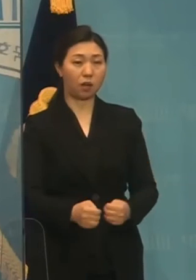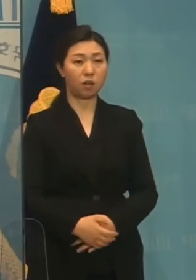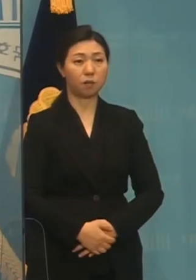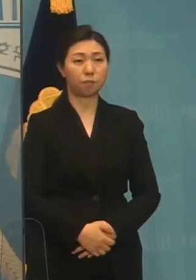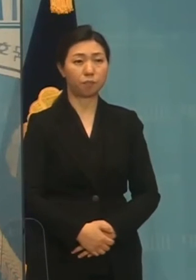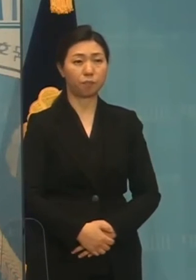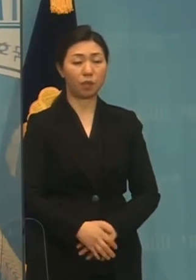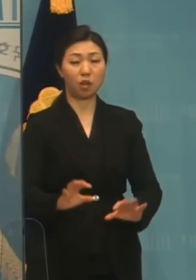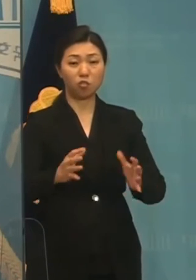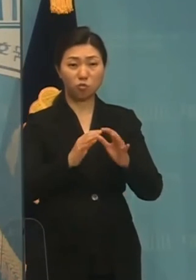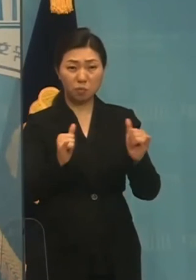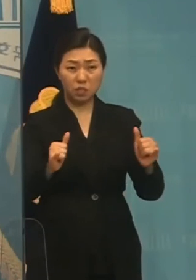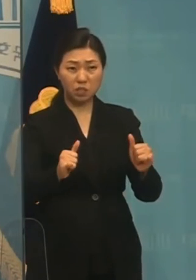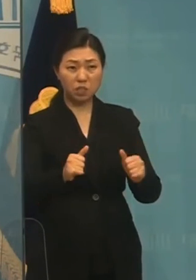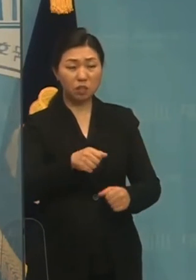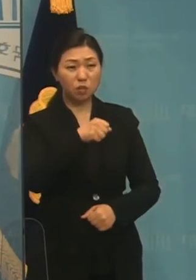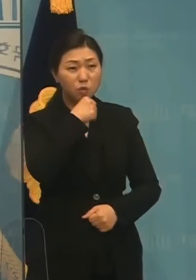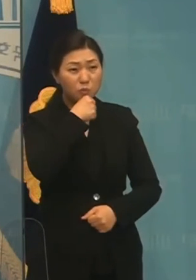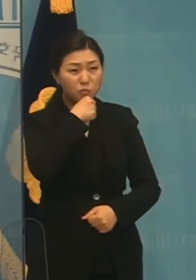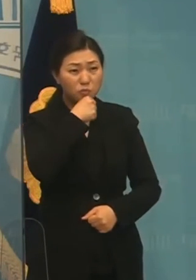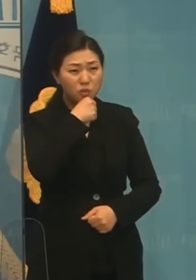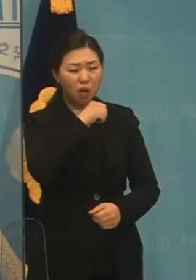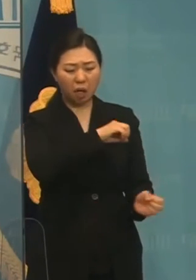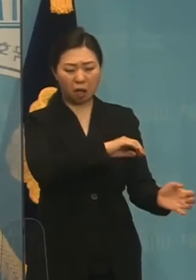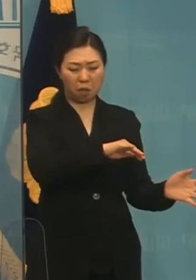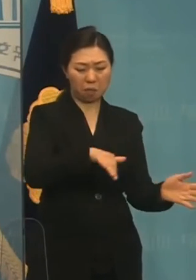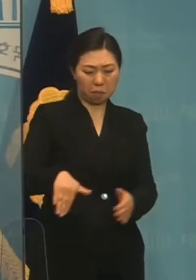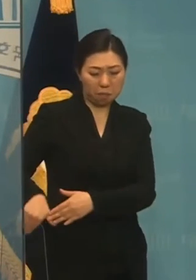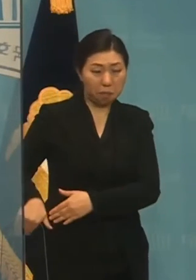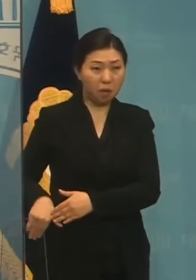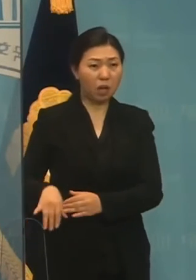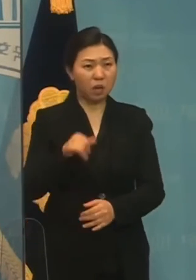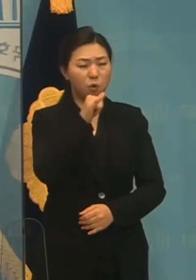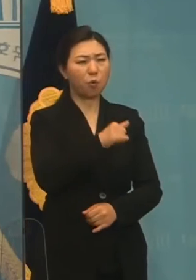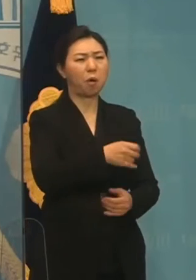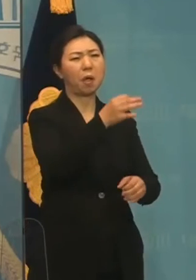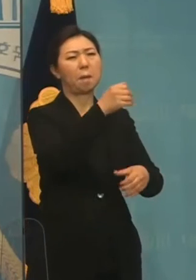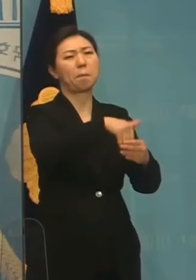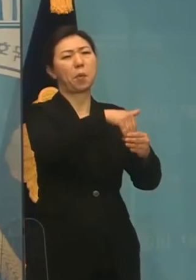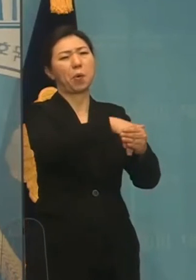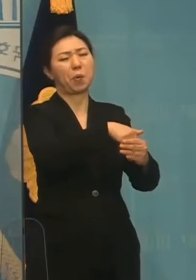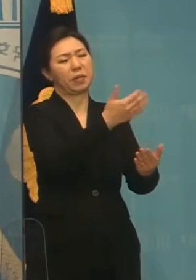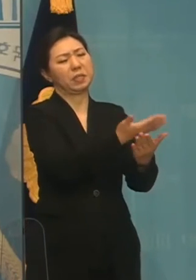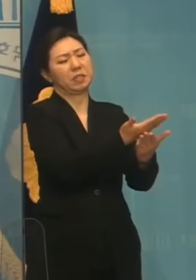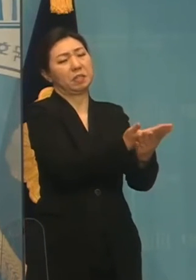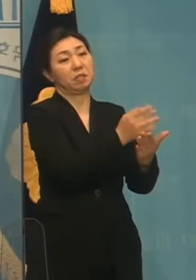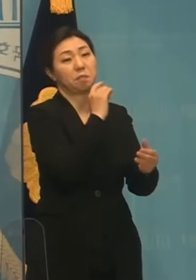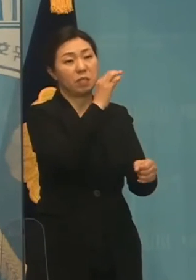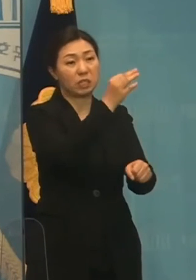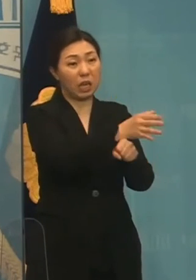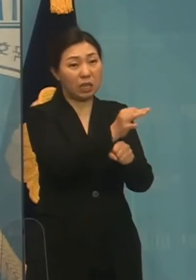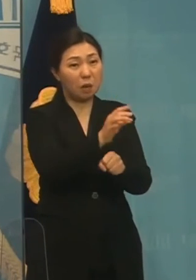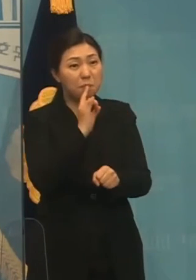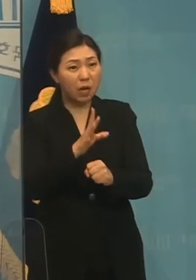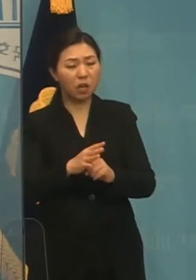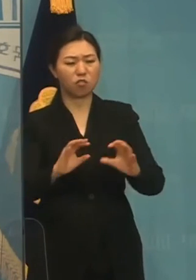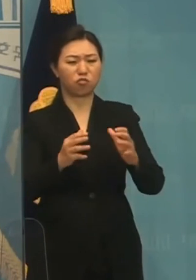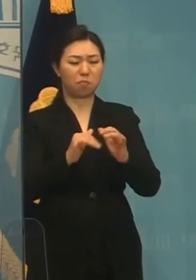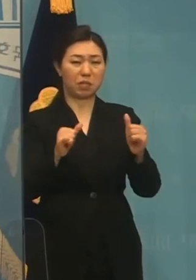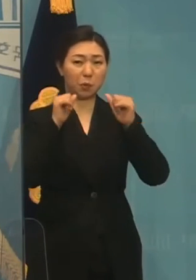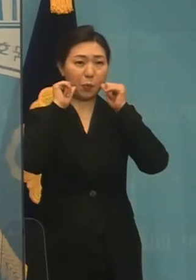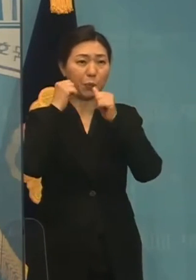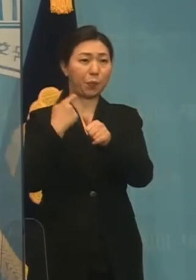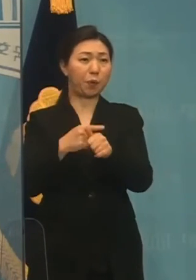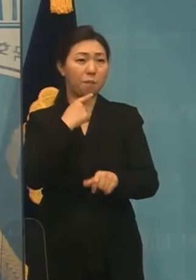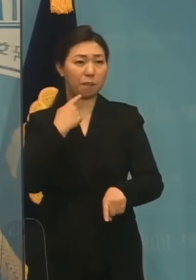민생회 득점, 매표가 구성이 됐습니다. 국민에 대한 기만입니다. 2월 임시국회는